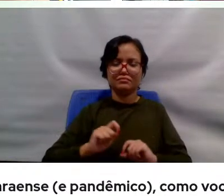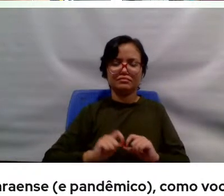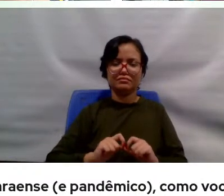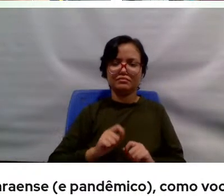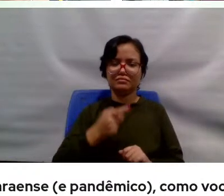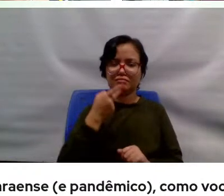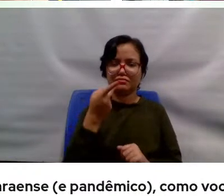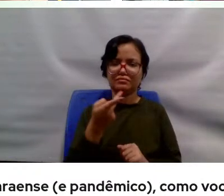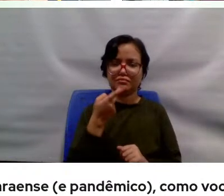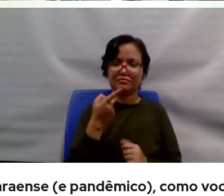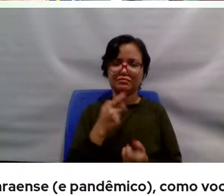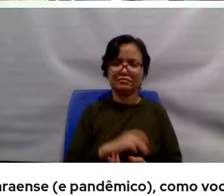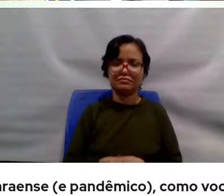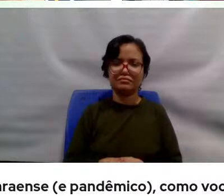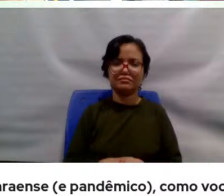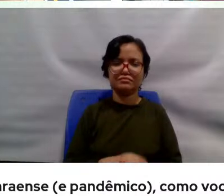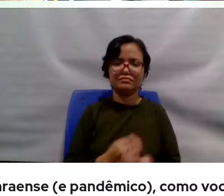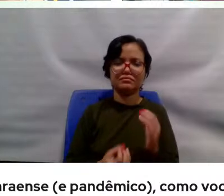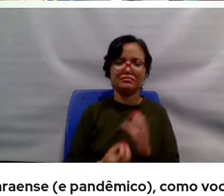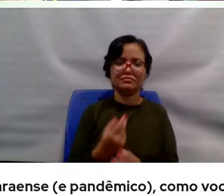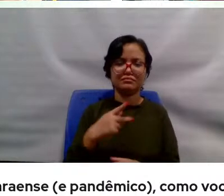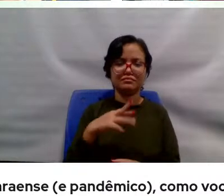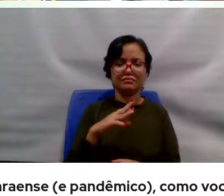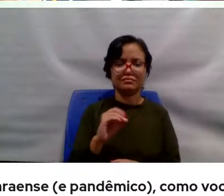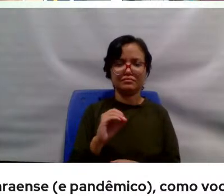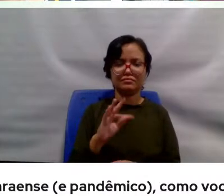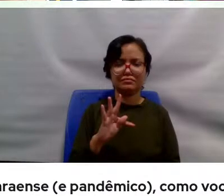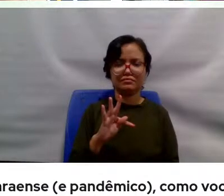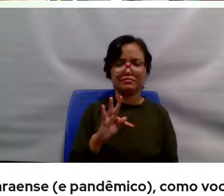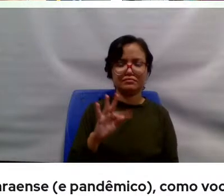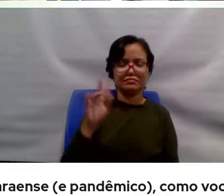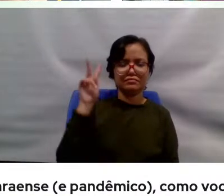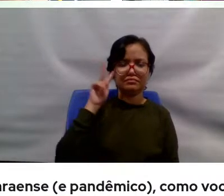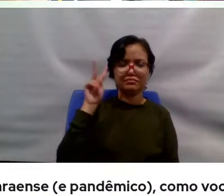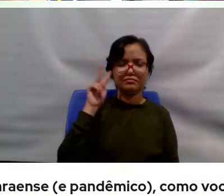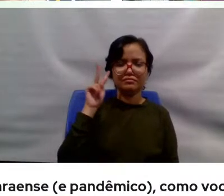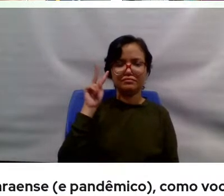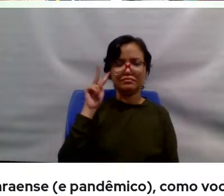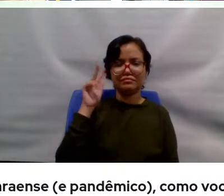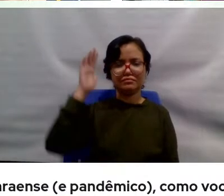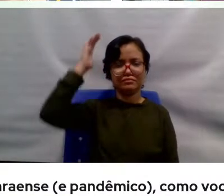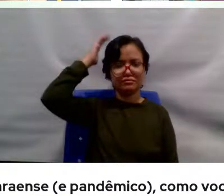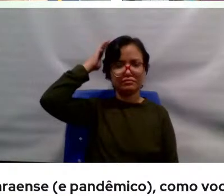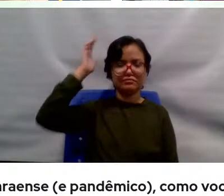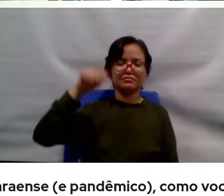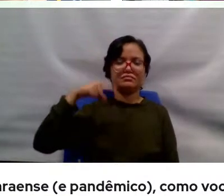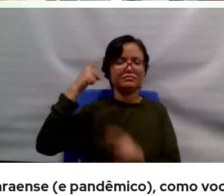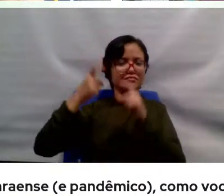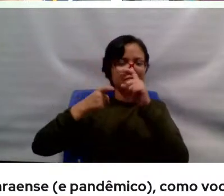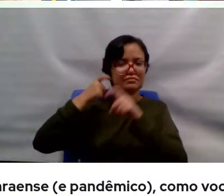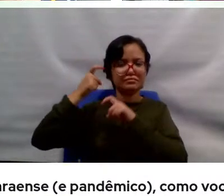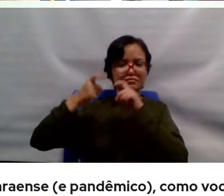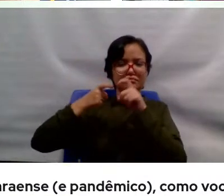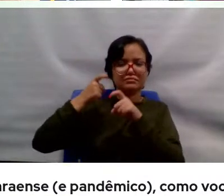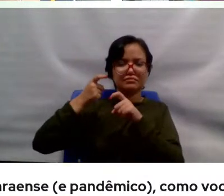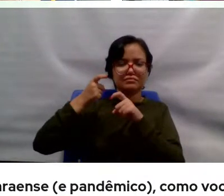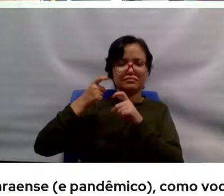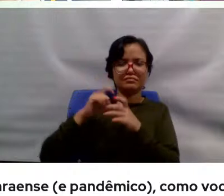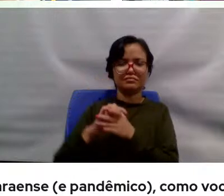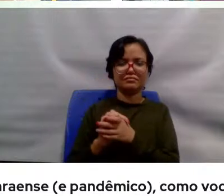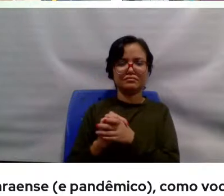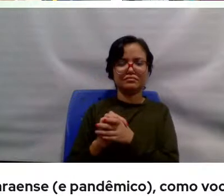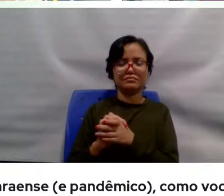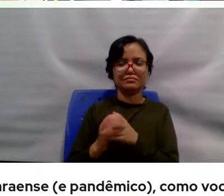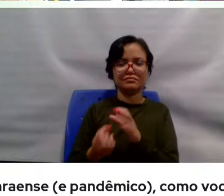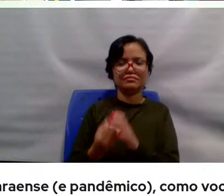eu vou implantar o próprio História no Pará e depois me preocupar em implantar o próprio História no fundo do Pará.